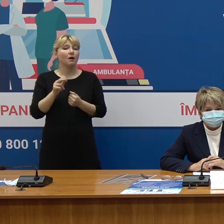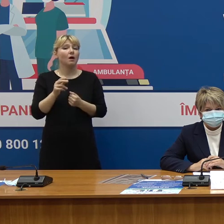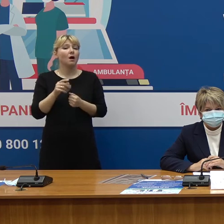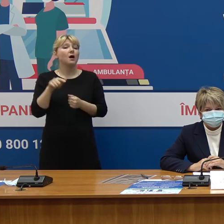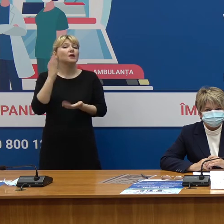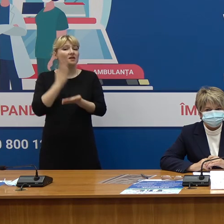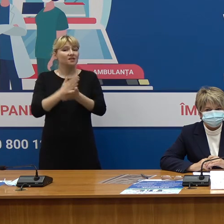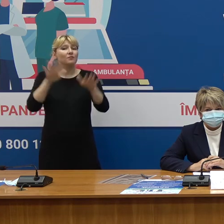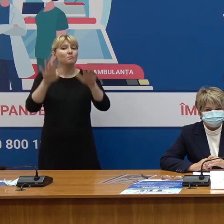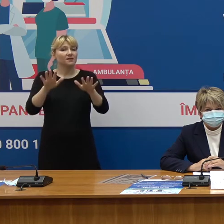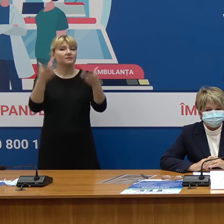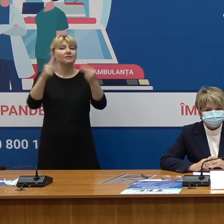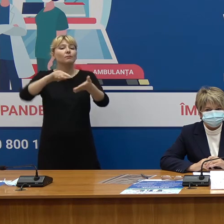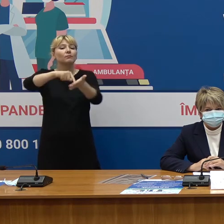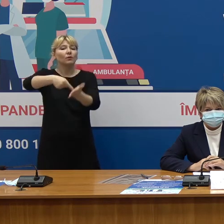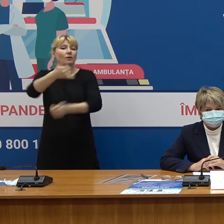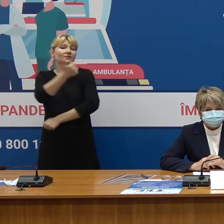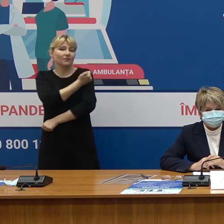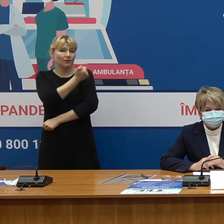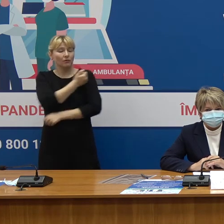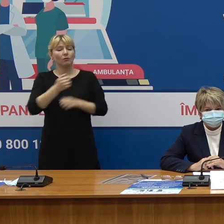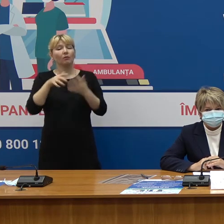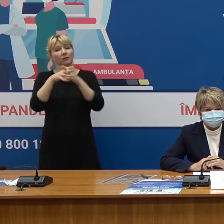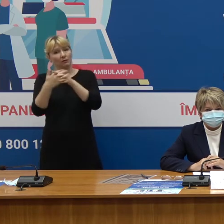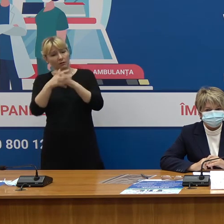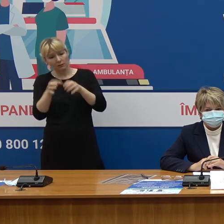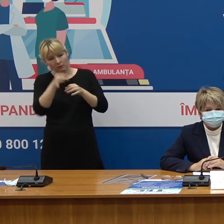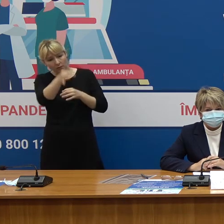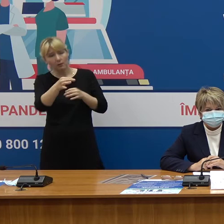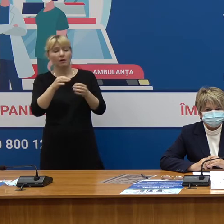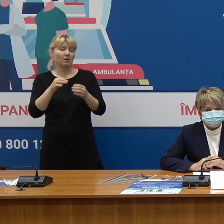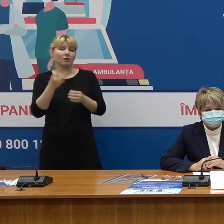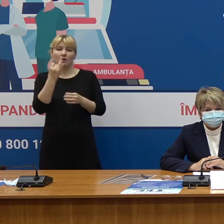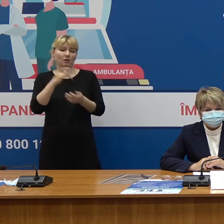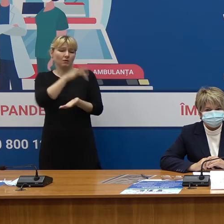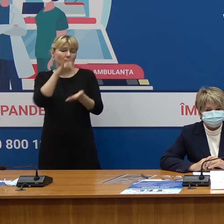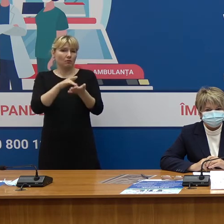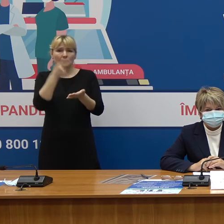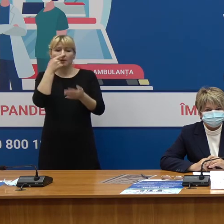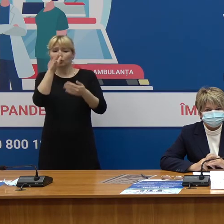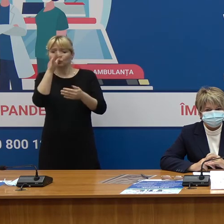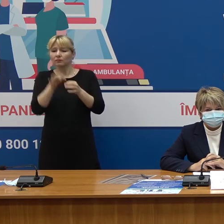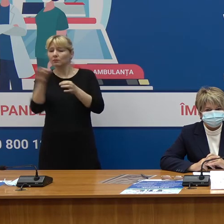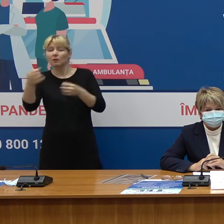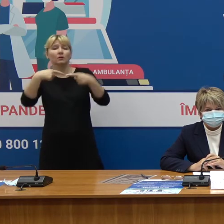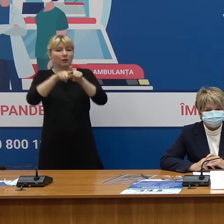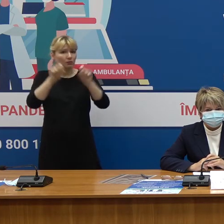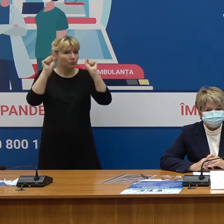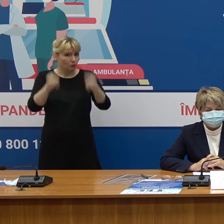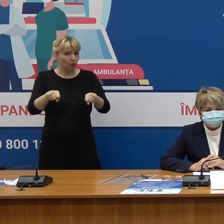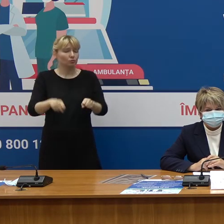prezente la centrile de vaccinare atât de nivel urban sau de nivel rural. Deci fiecare dintre noi se poate